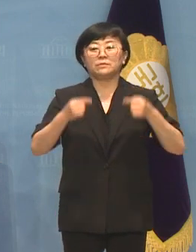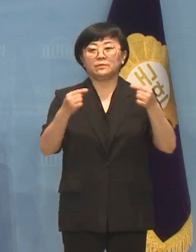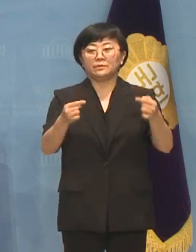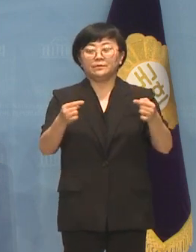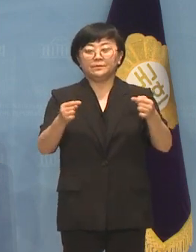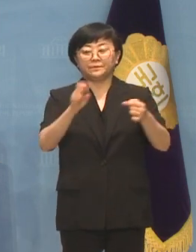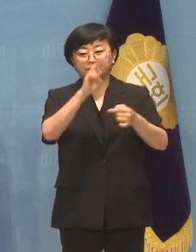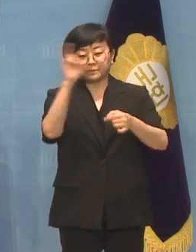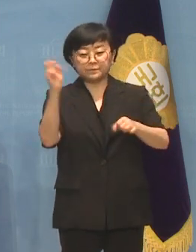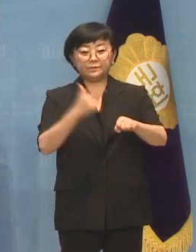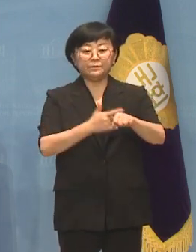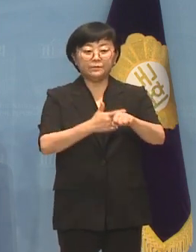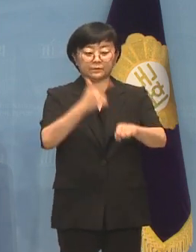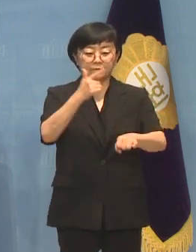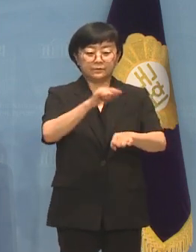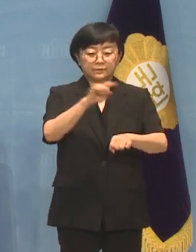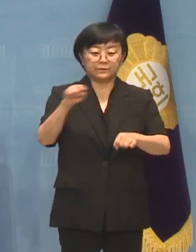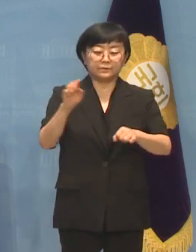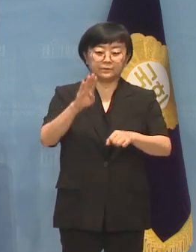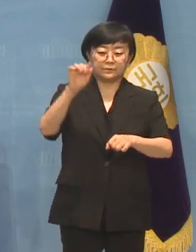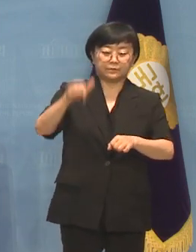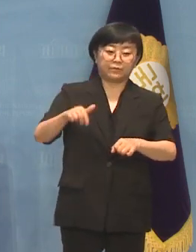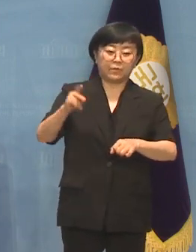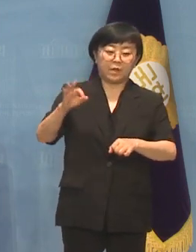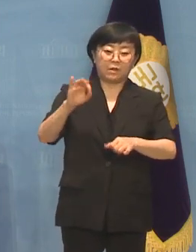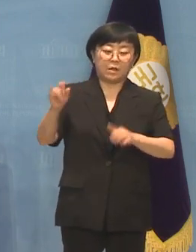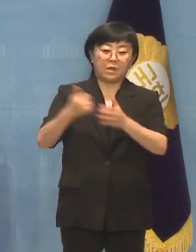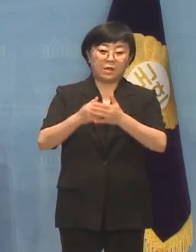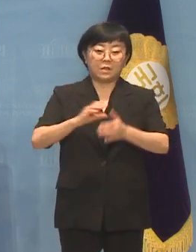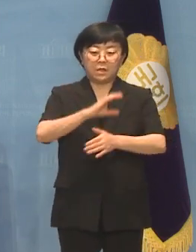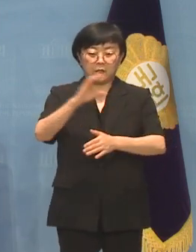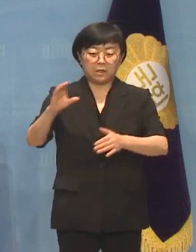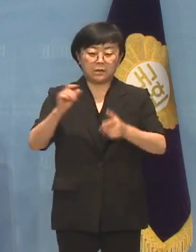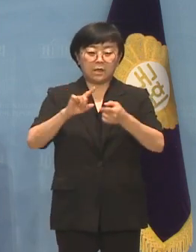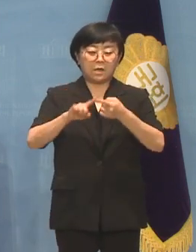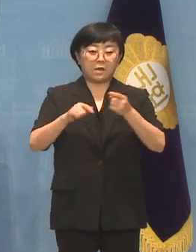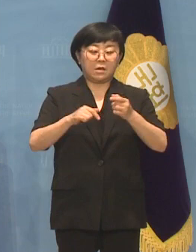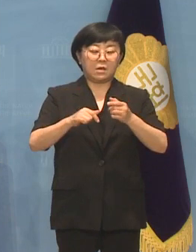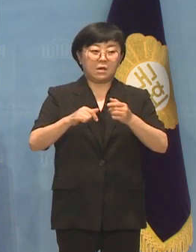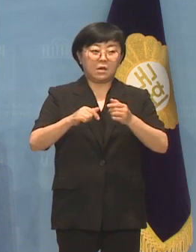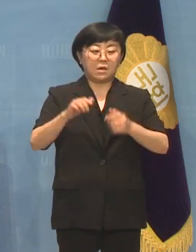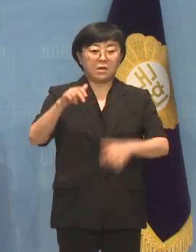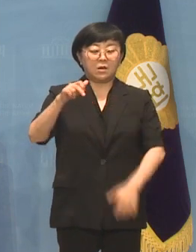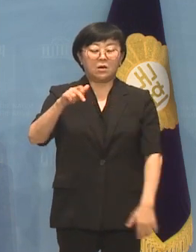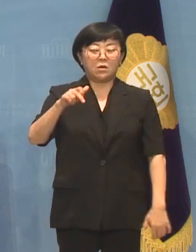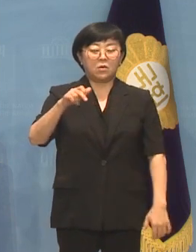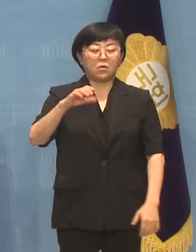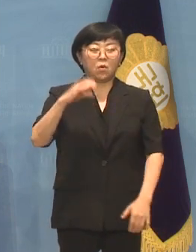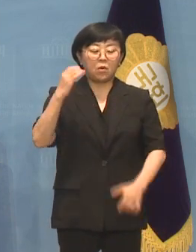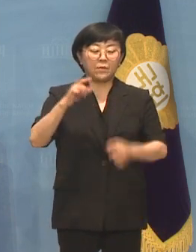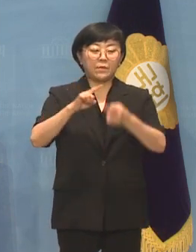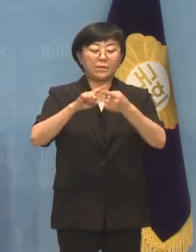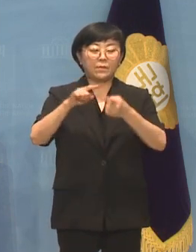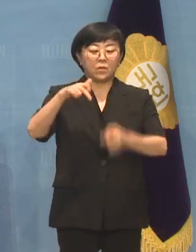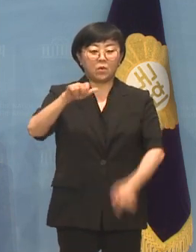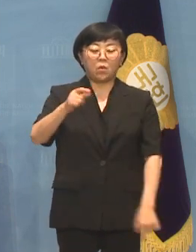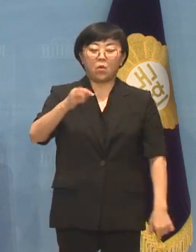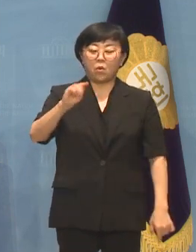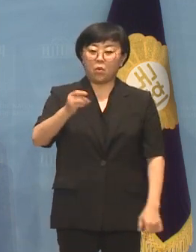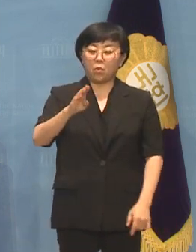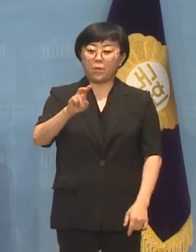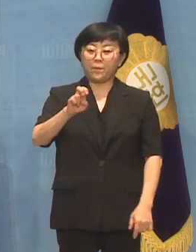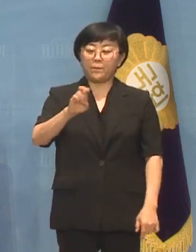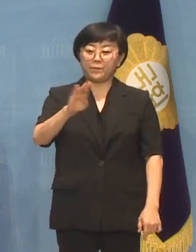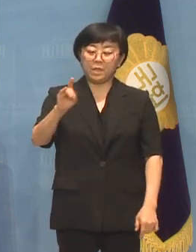오후 6시부터 박경혜, 캐나다 브리티시 콜롬비아대 교수 및 캐나다